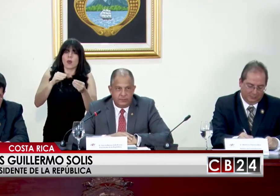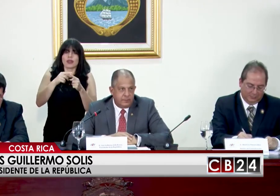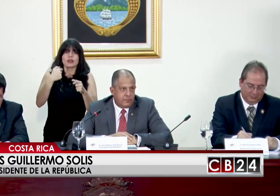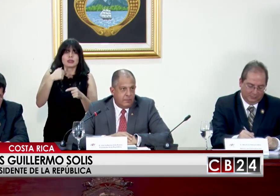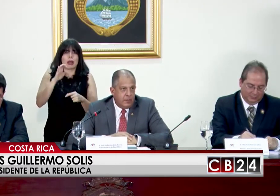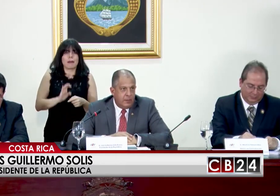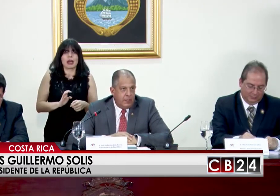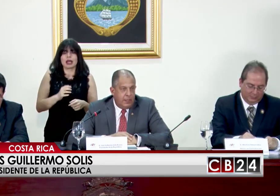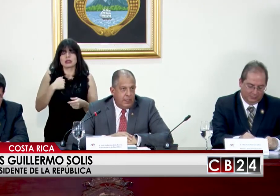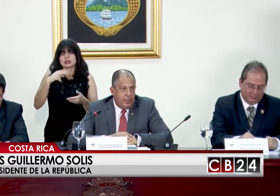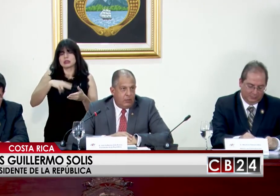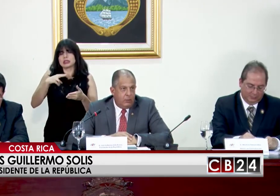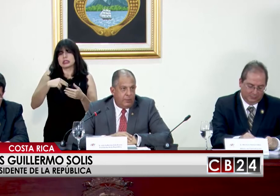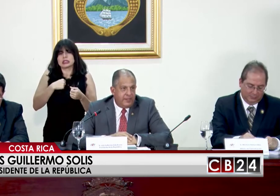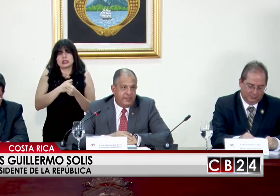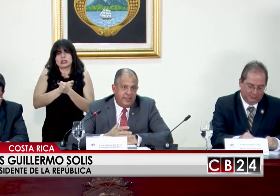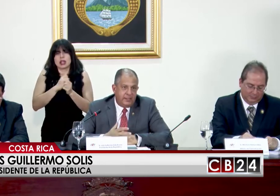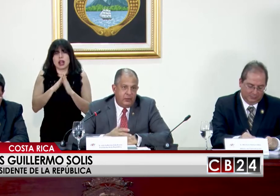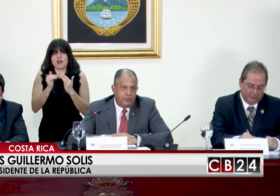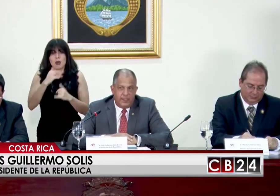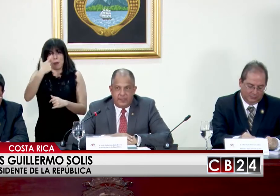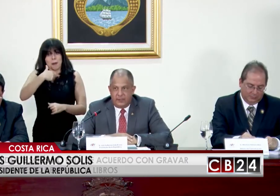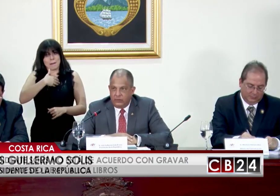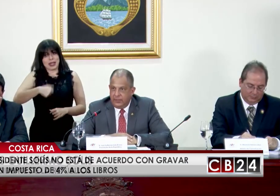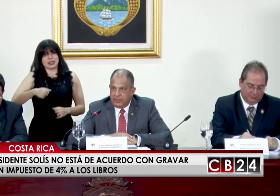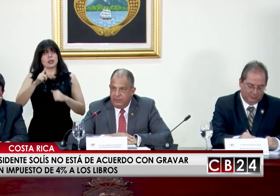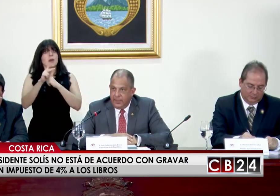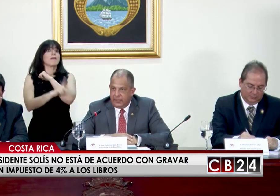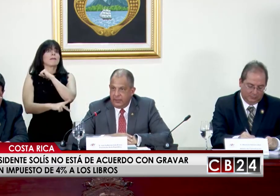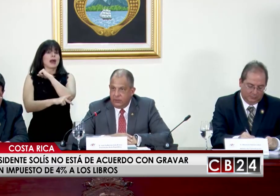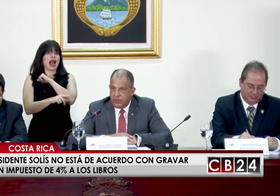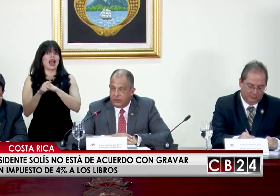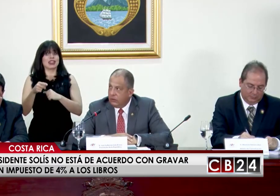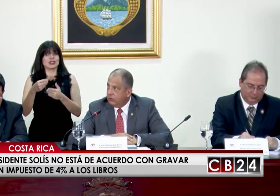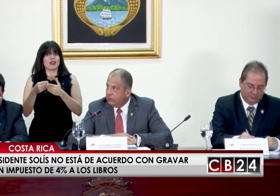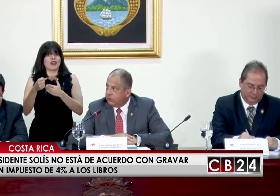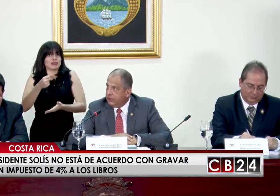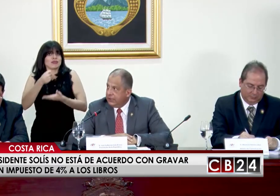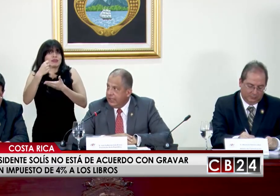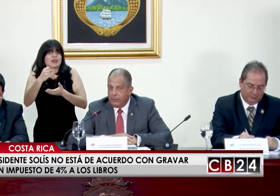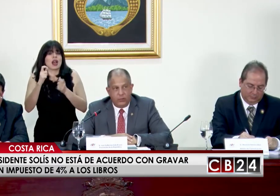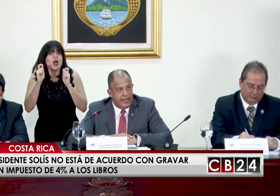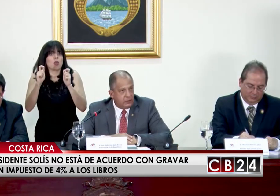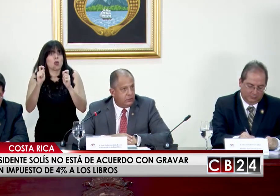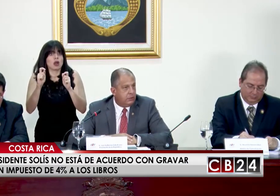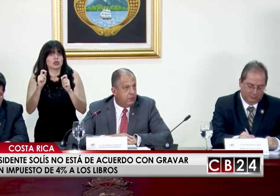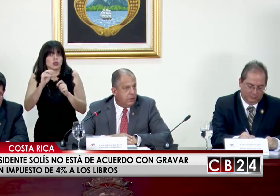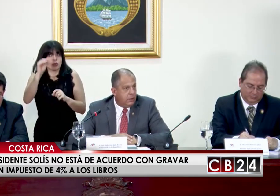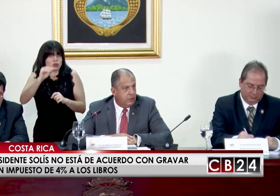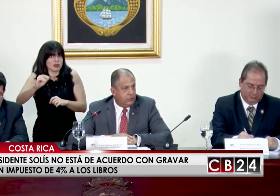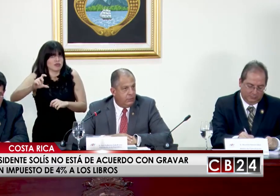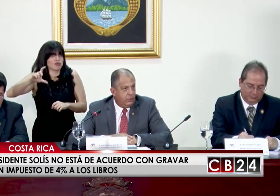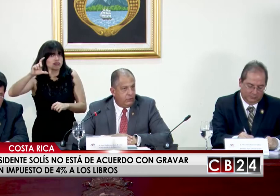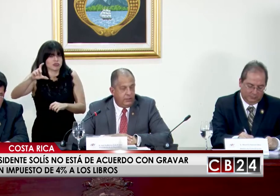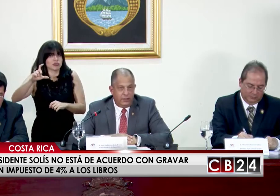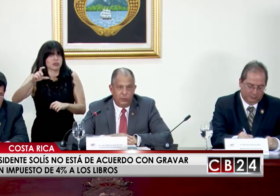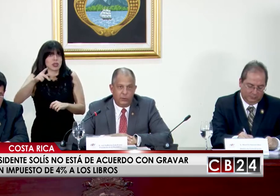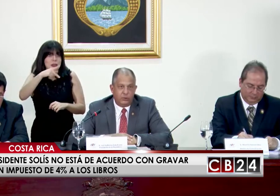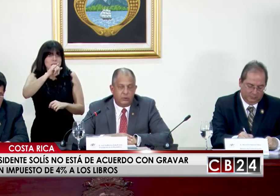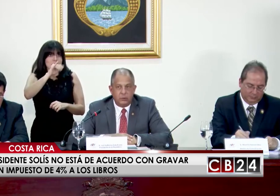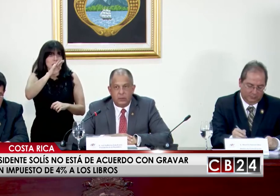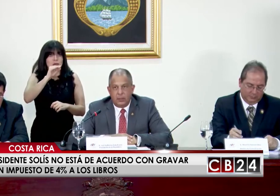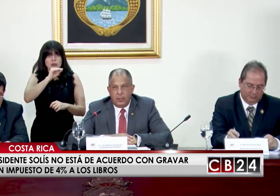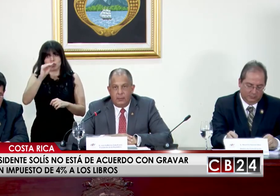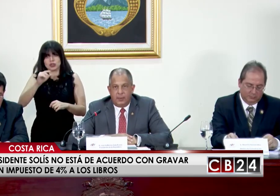chiquito y como presidente de un país en donde se invierte en educación un porcentaje muy alto de su Producto